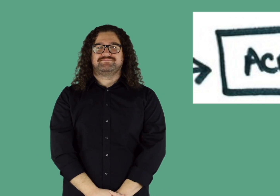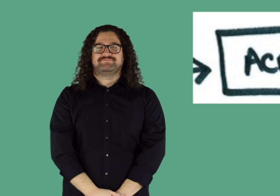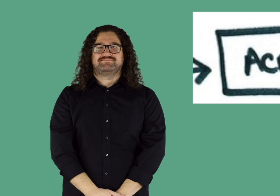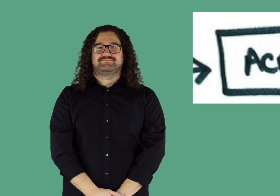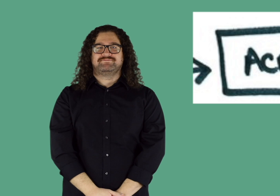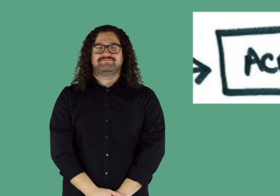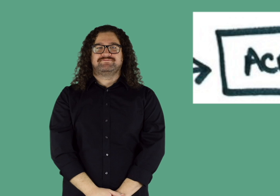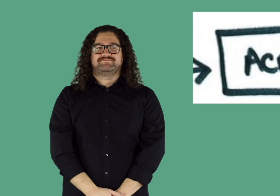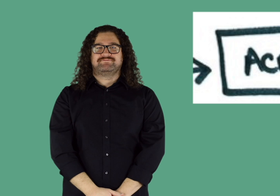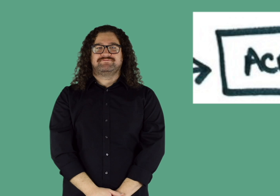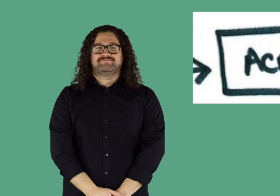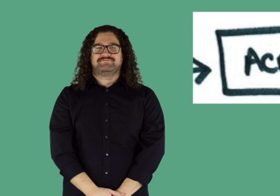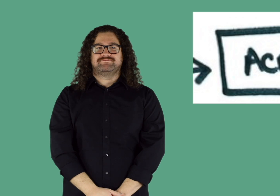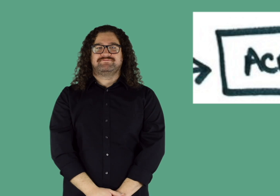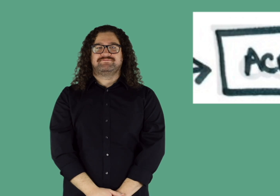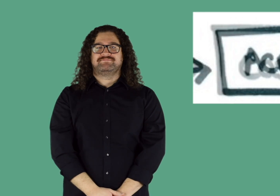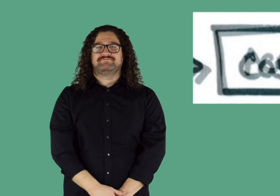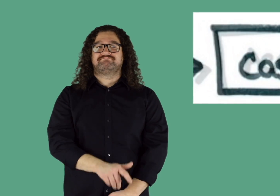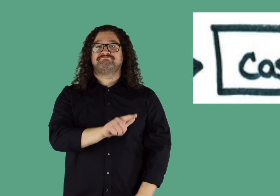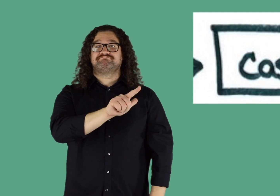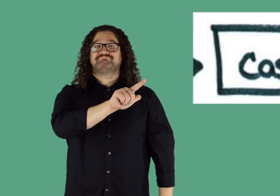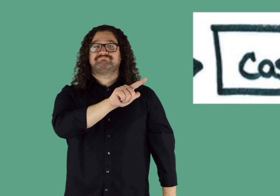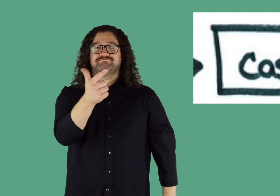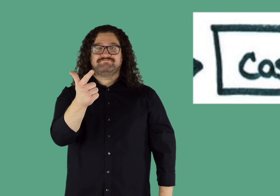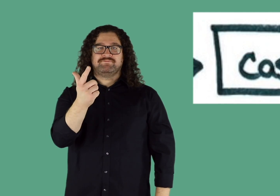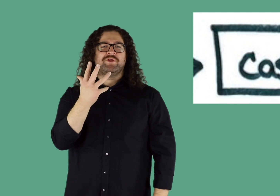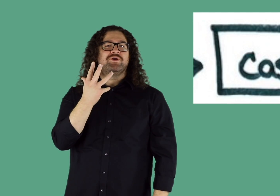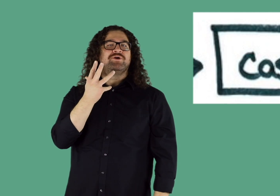Después pasa ACMI de compras.